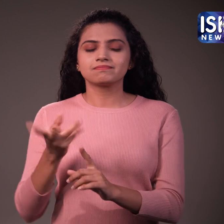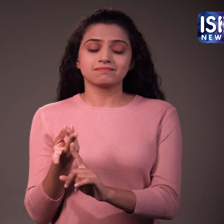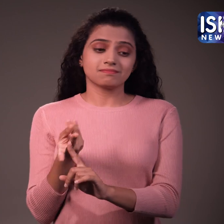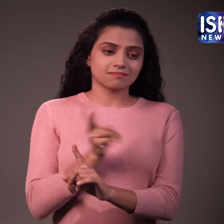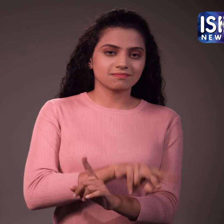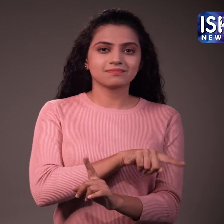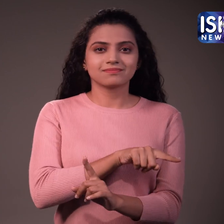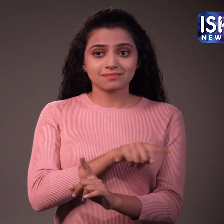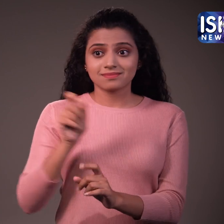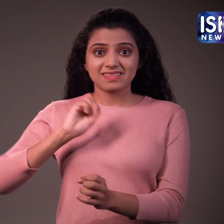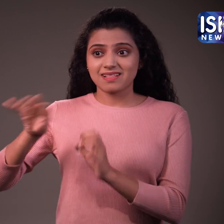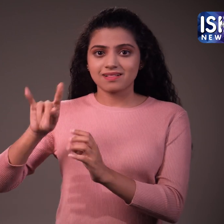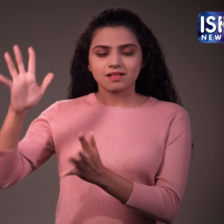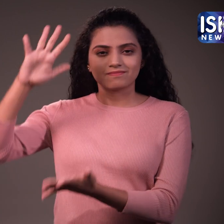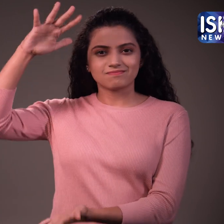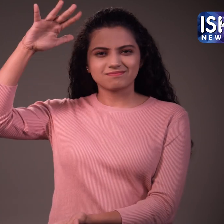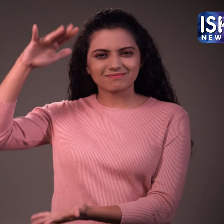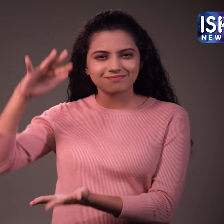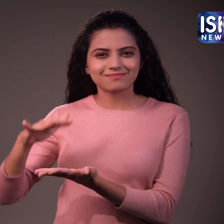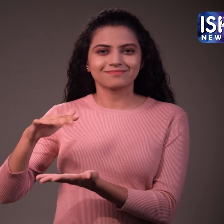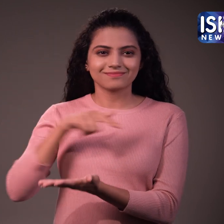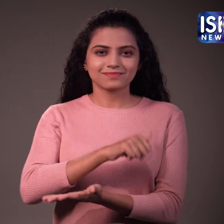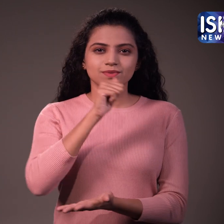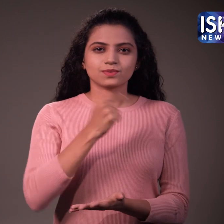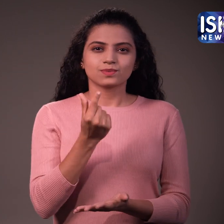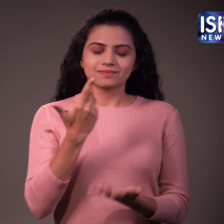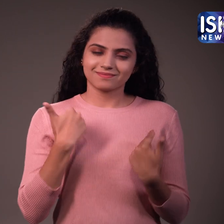स्वास्तलाब नहीं होता है इसलिए जल्दी से स्विच करे